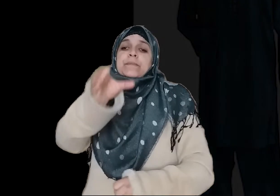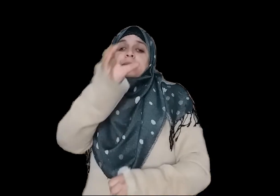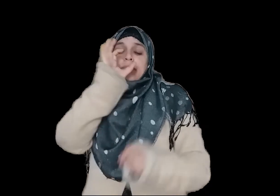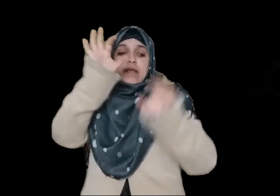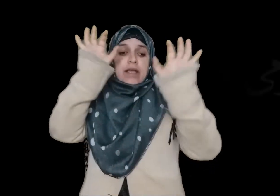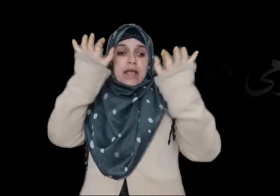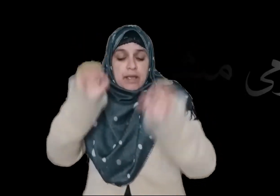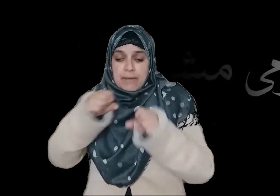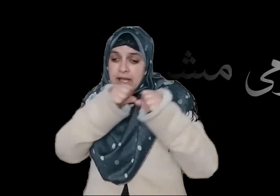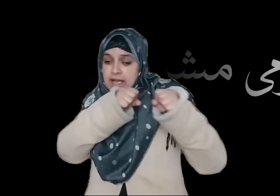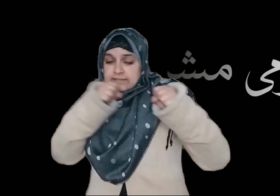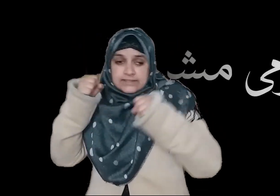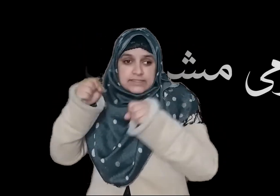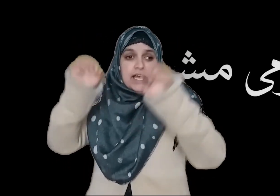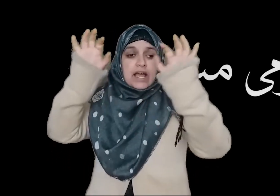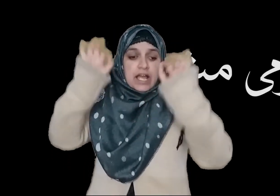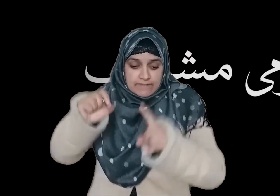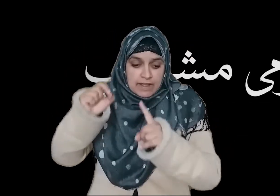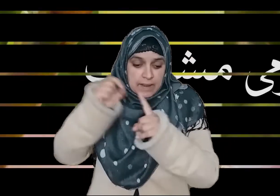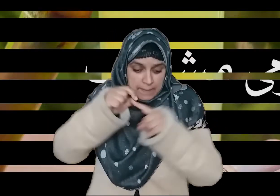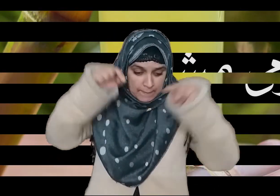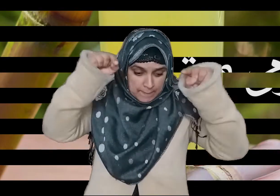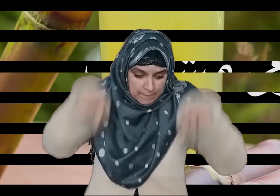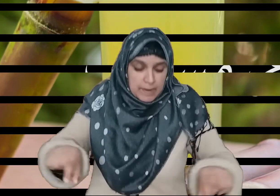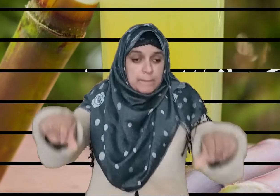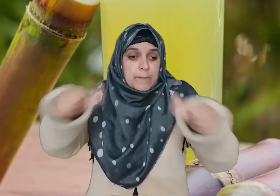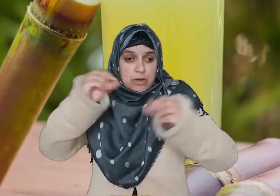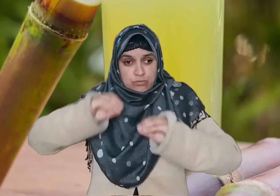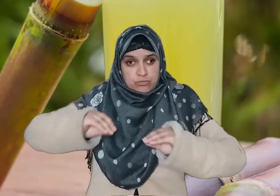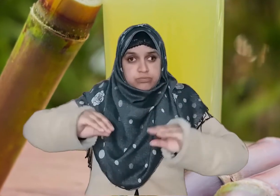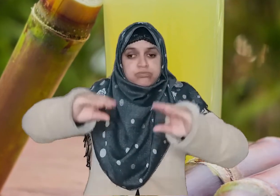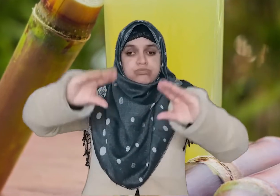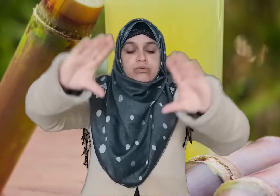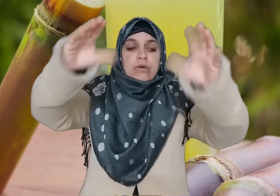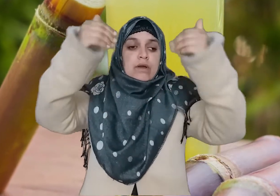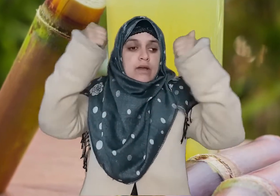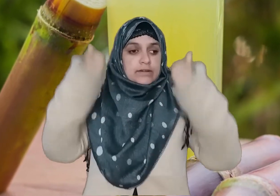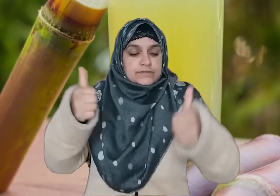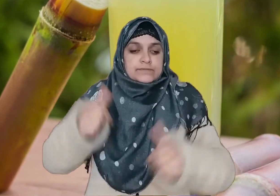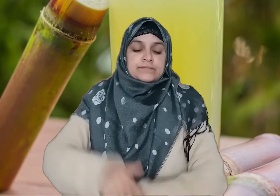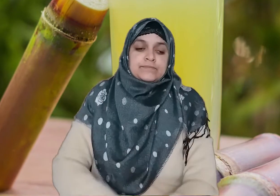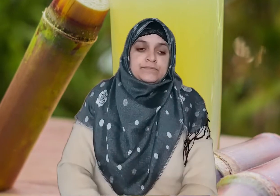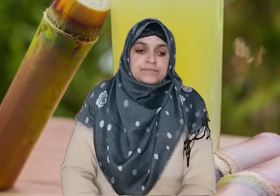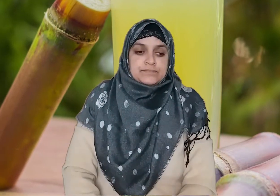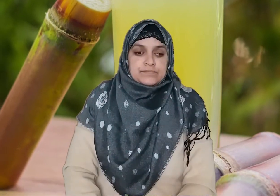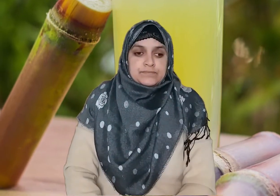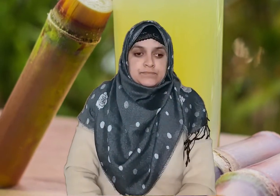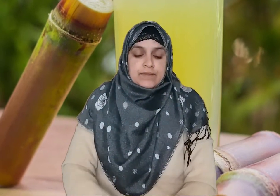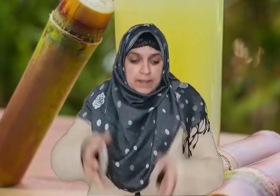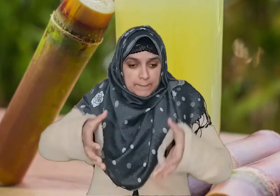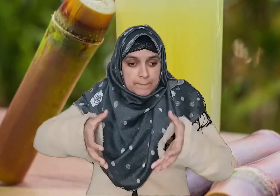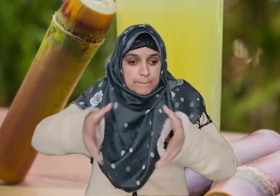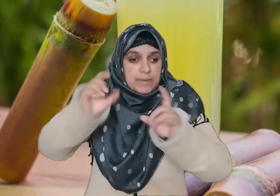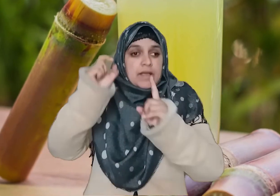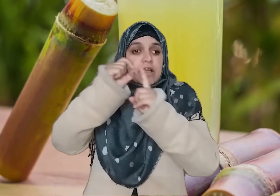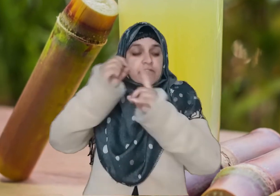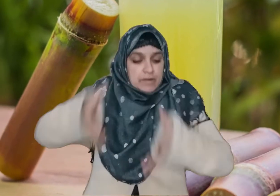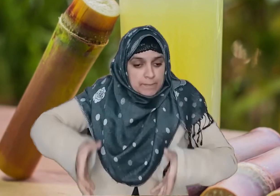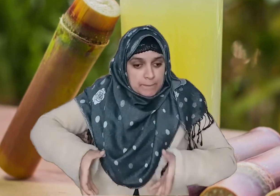قومی مشروب پاکستان کا قومی مشروب گنے کا رس ہے گنہ پاکستان میں خاصی مقتار میں